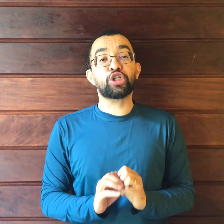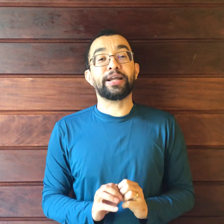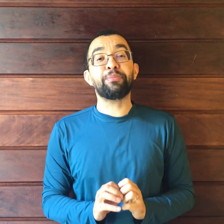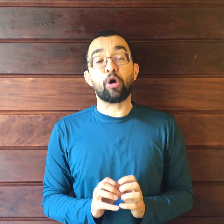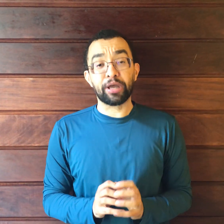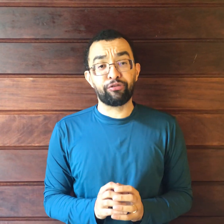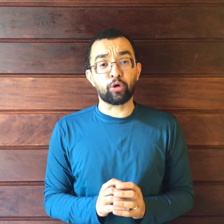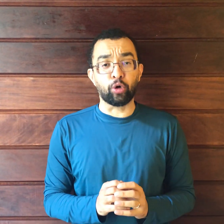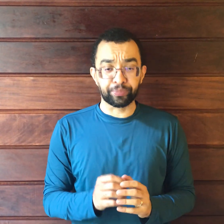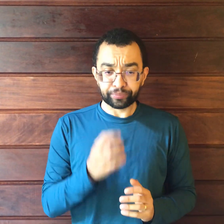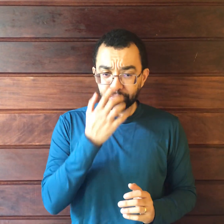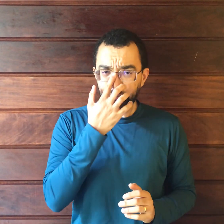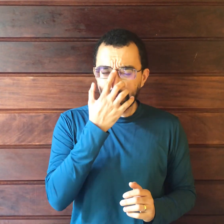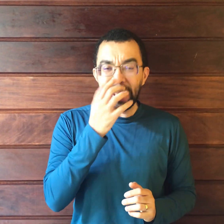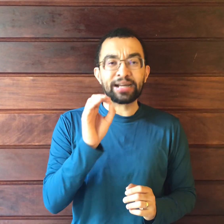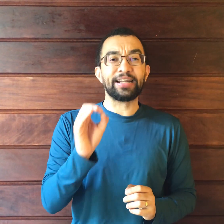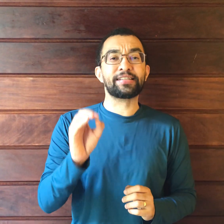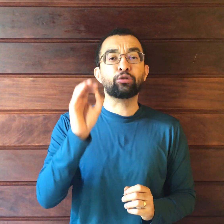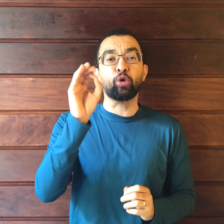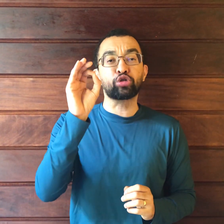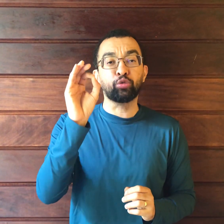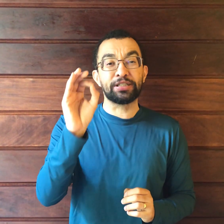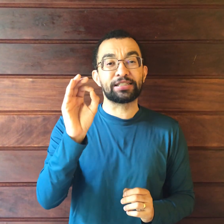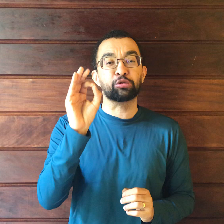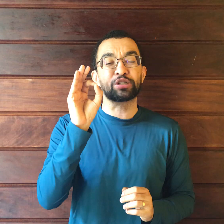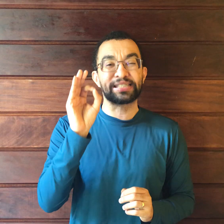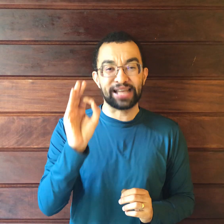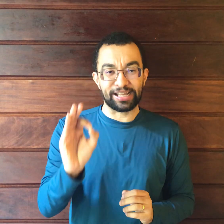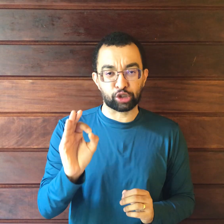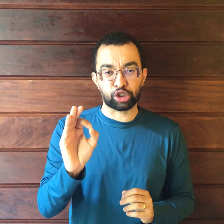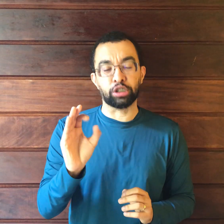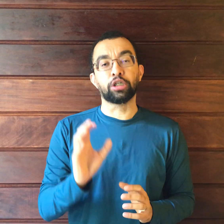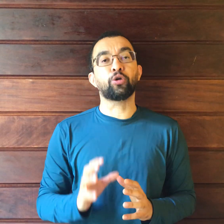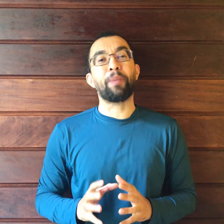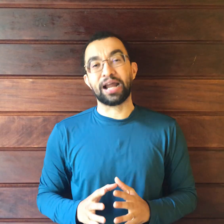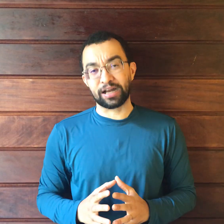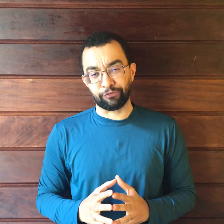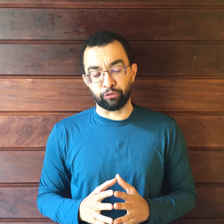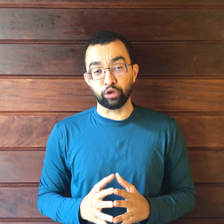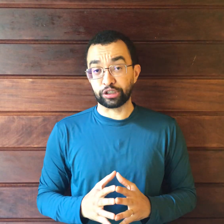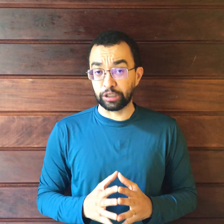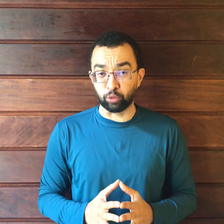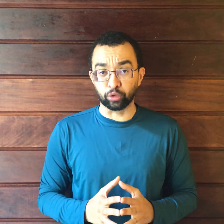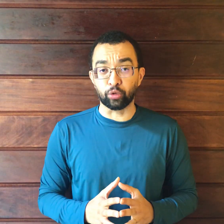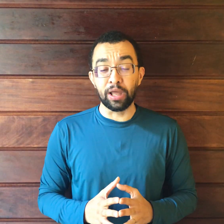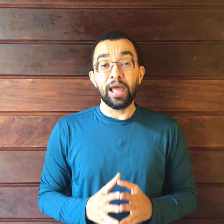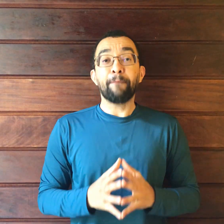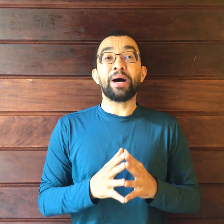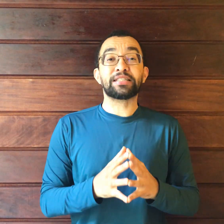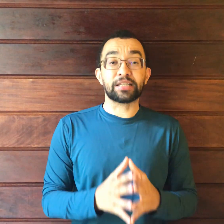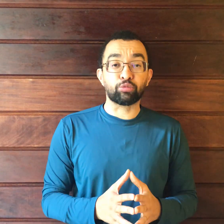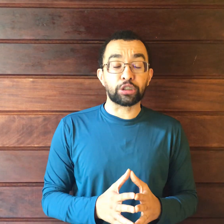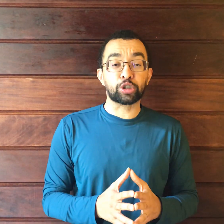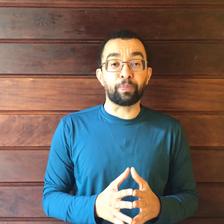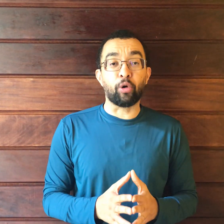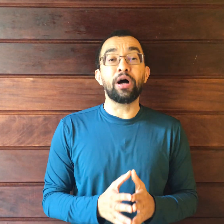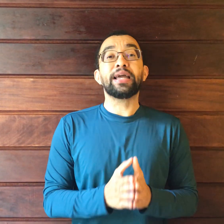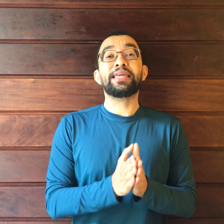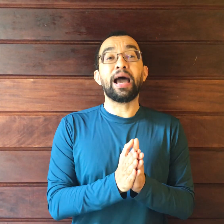anticrime, como é que ficou? Acrescentou-se o inciso 7 do parágrafo 2º, passando a dispor que